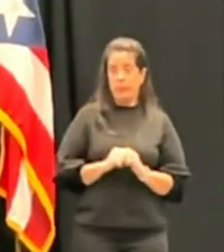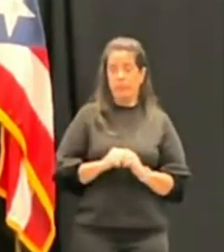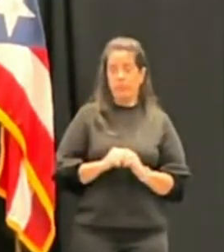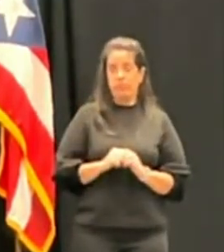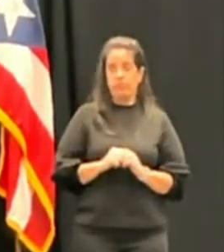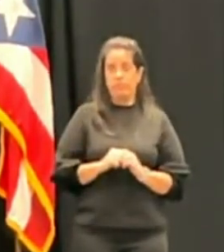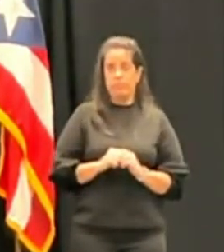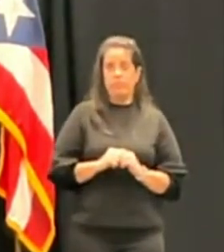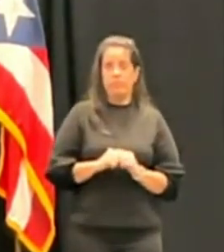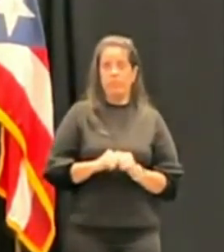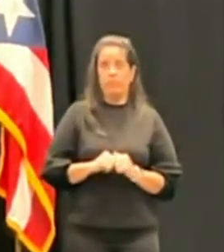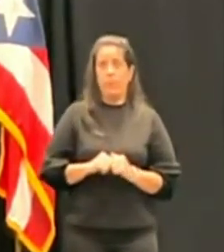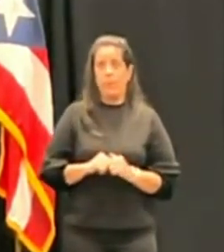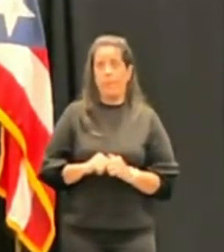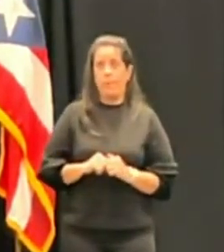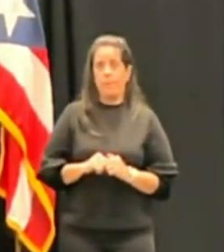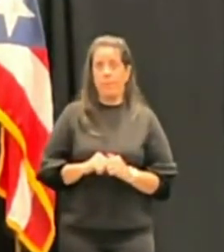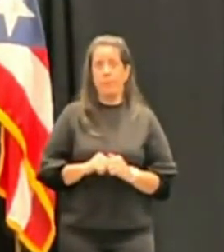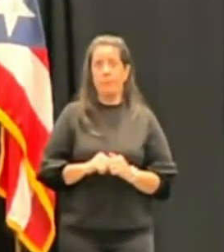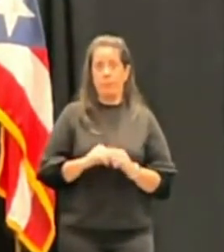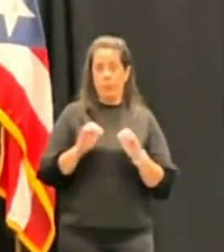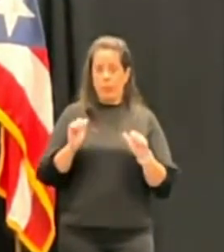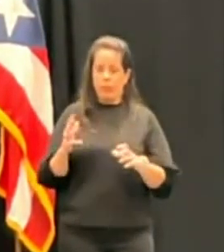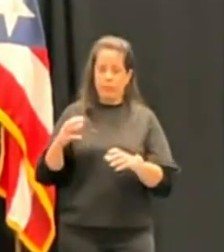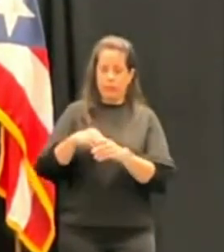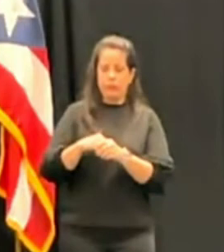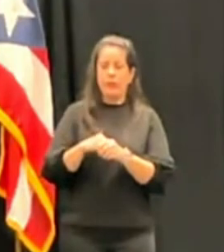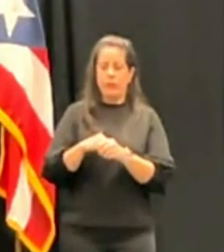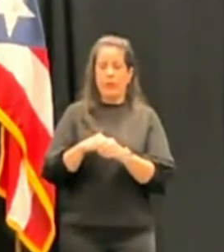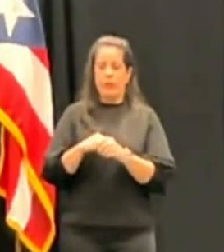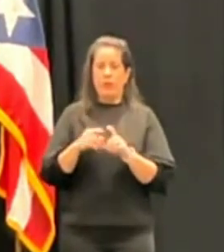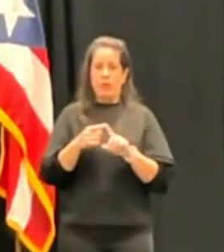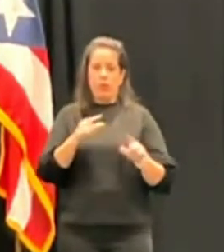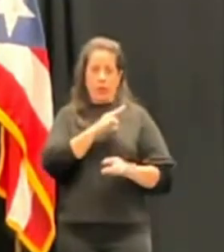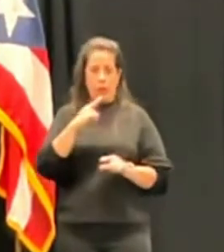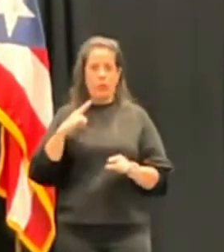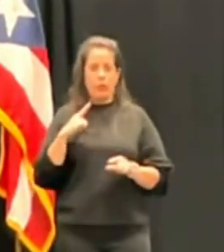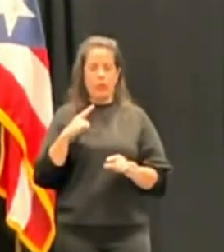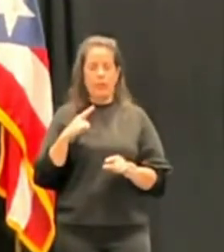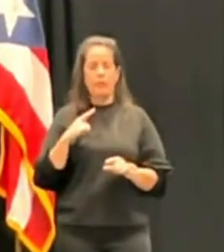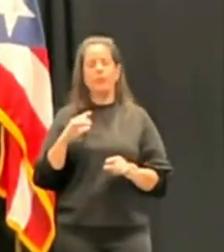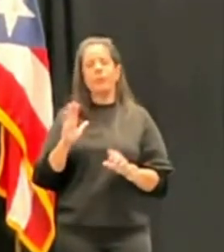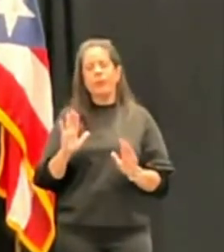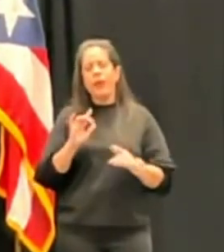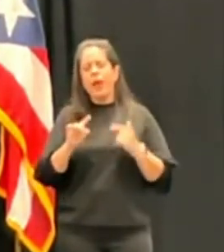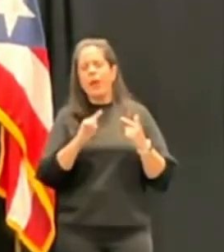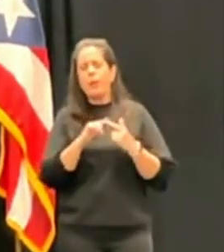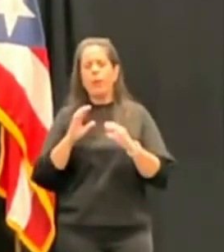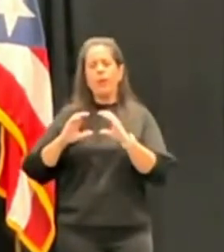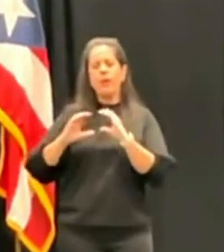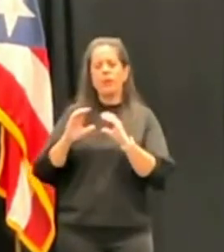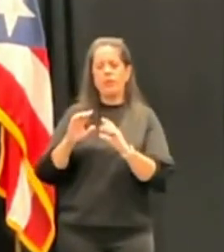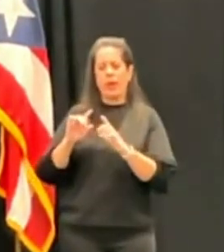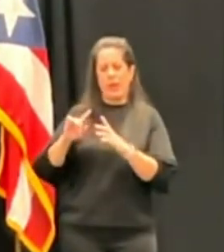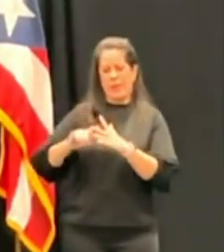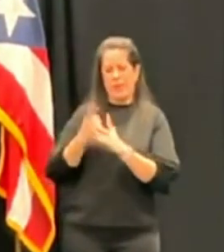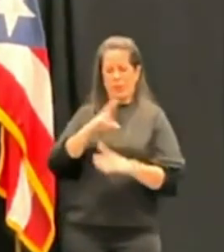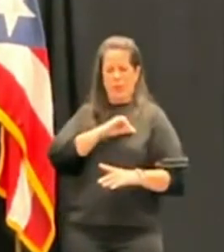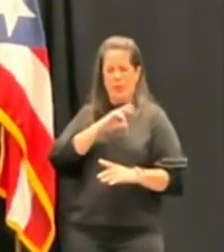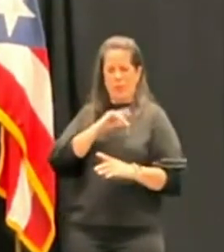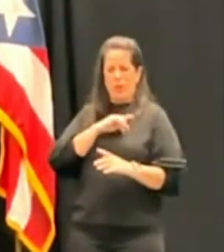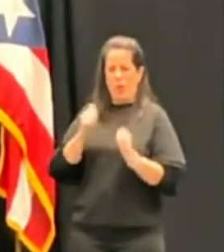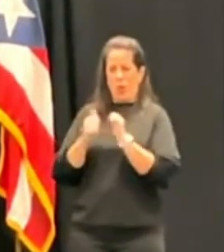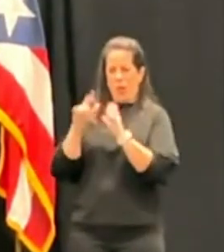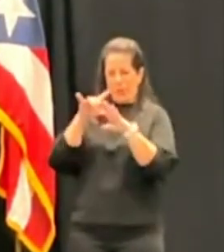mismo haya la participación de la Asamblea Legislativa. Con relación a la conversación que tuve a principio de noviembre con el señor